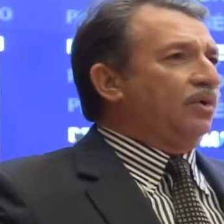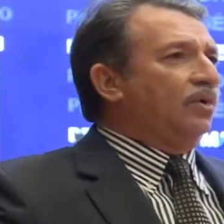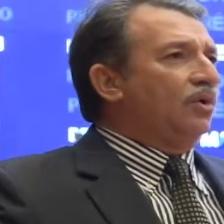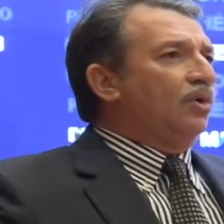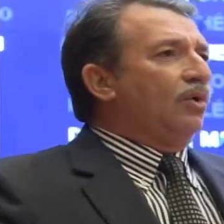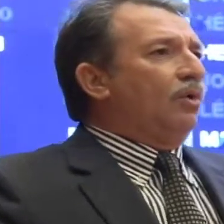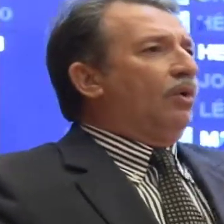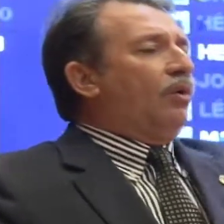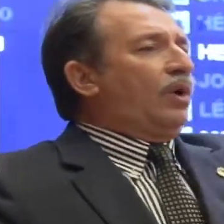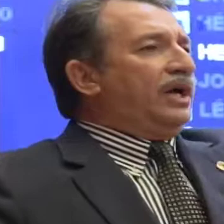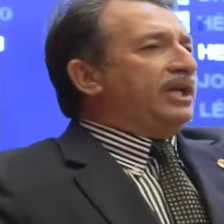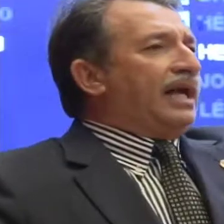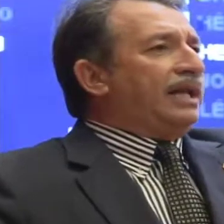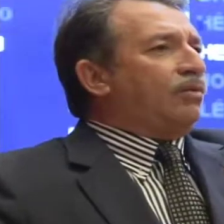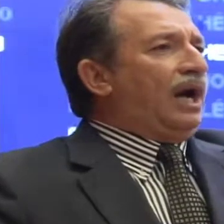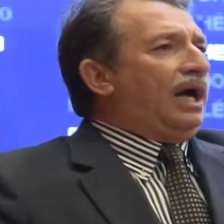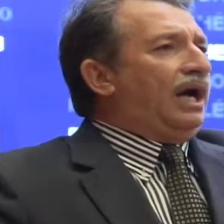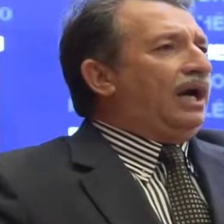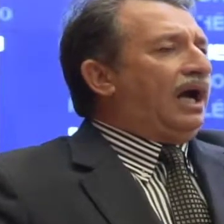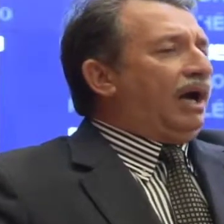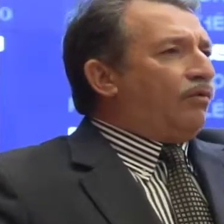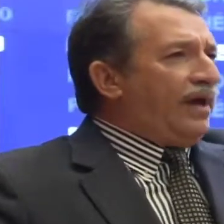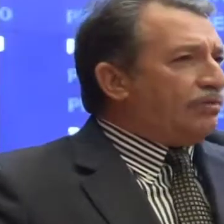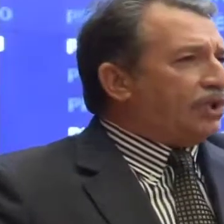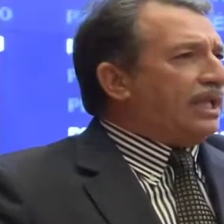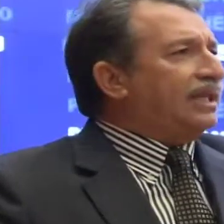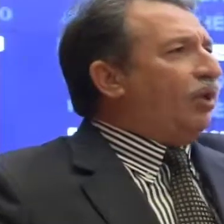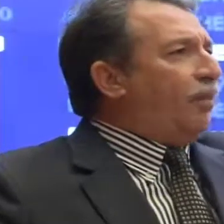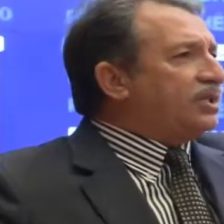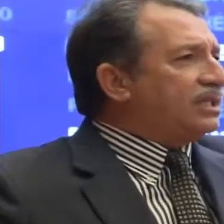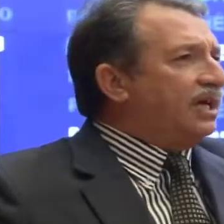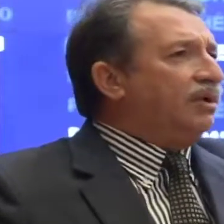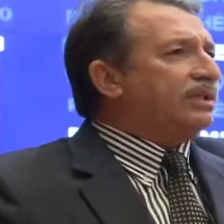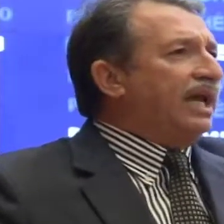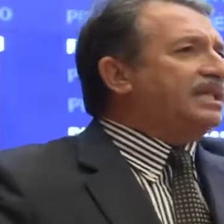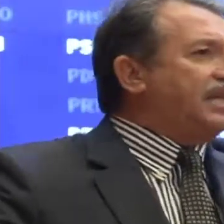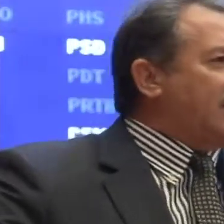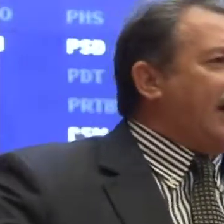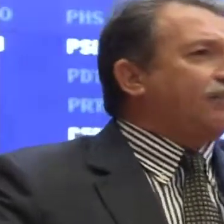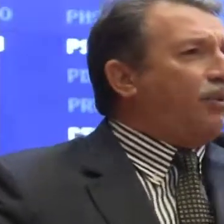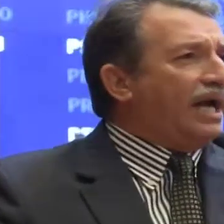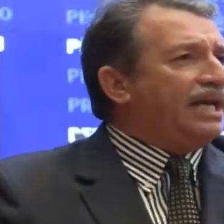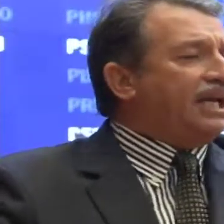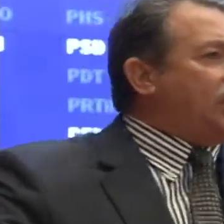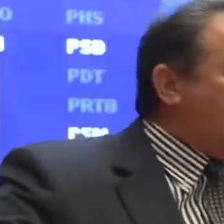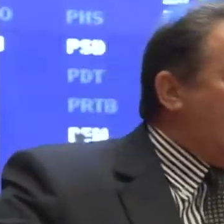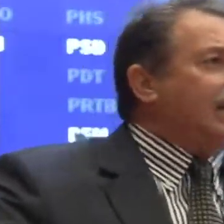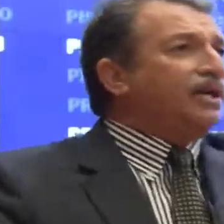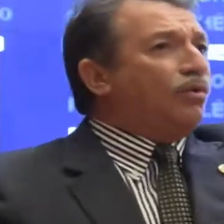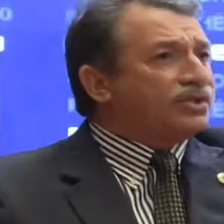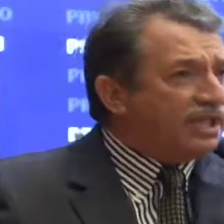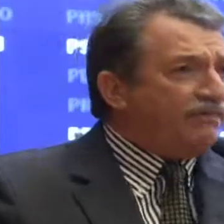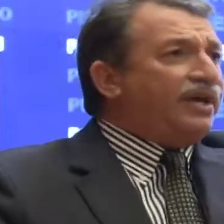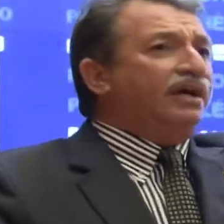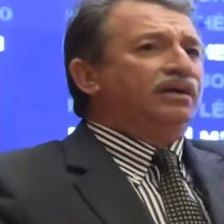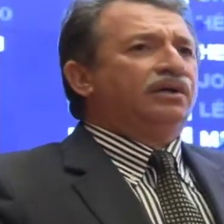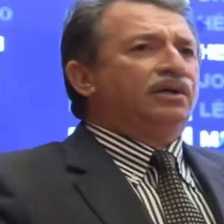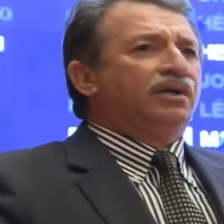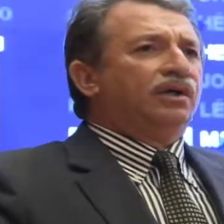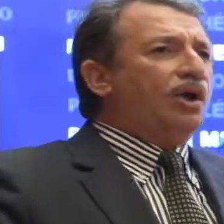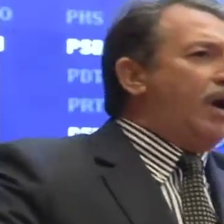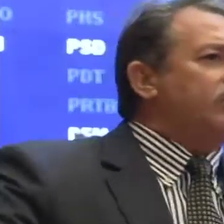por exemplo, o candidato a governo do Estado da oposição tem citado por aí, criticado, inclusive,